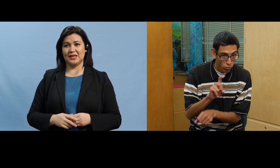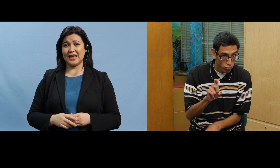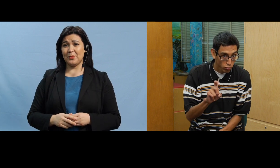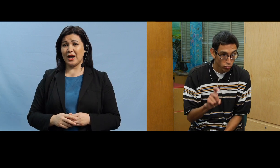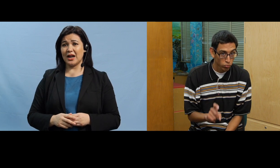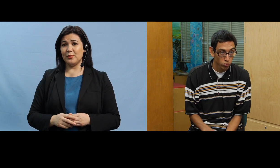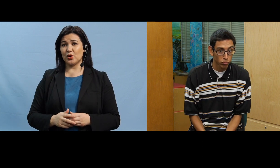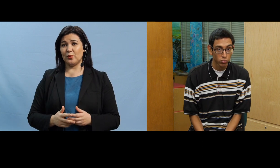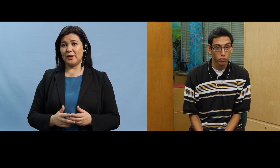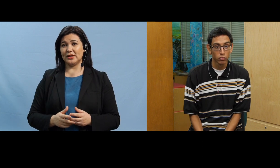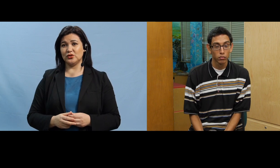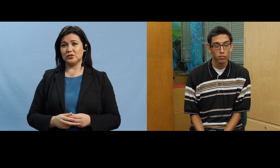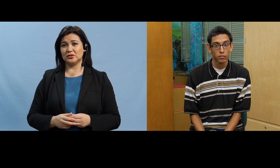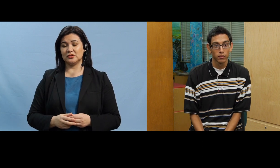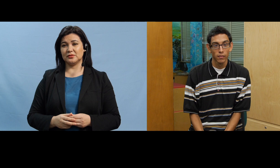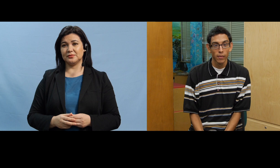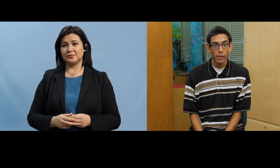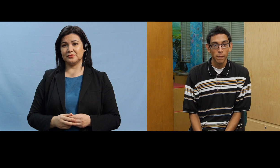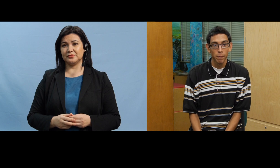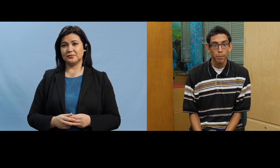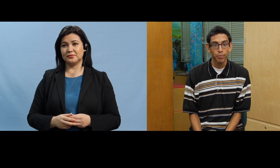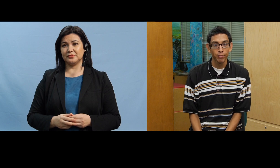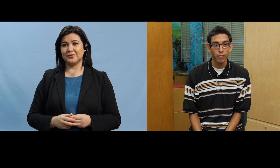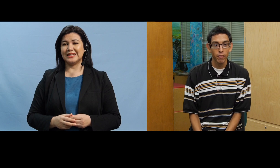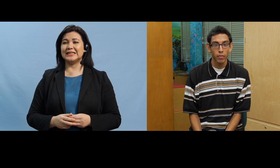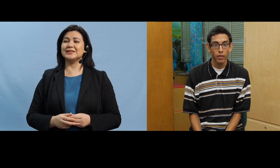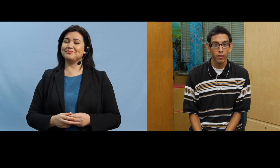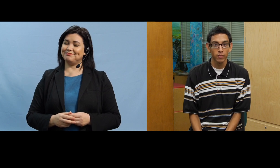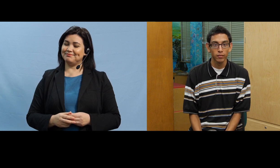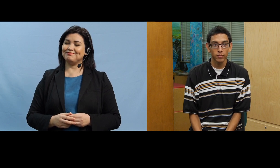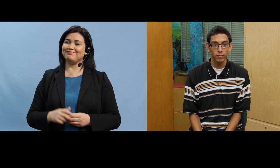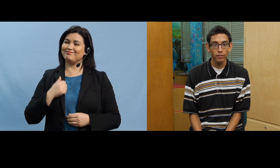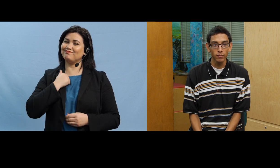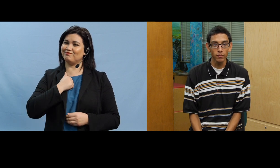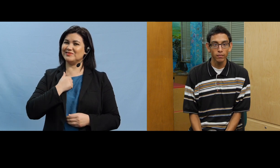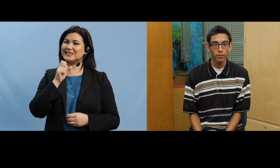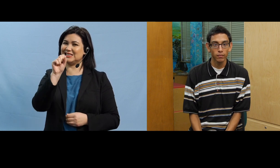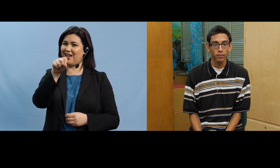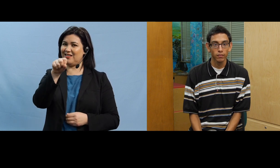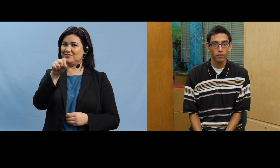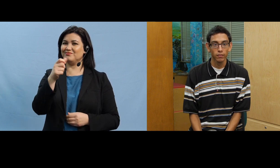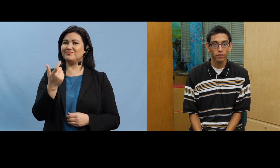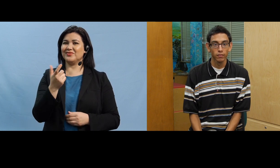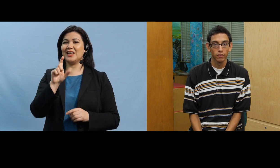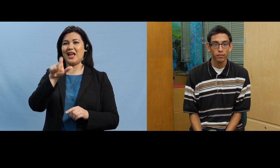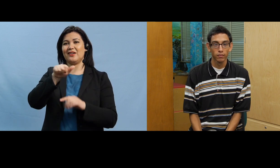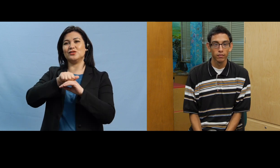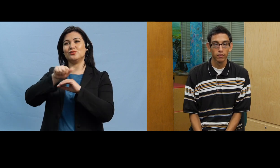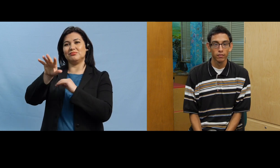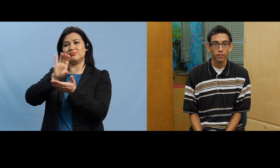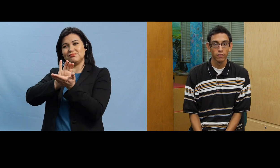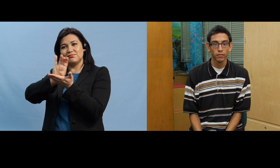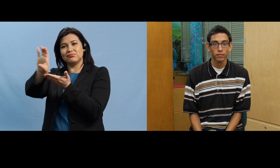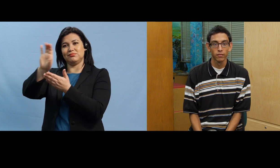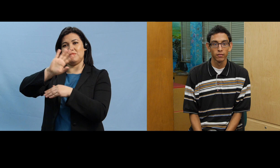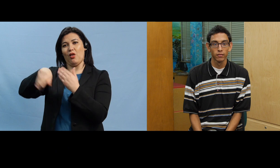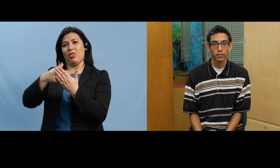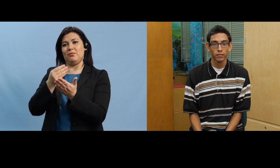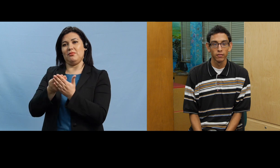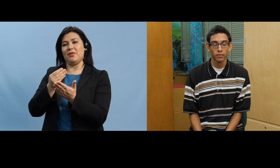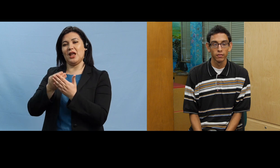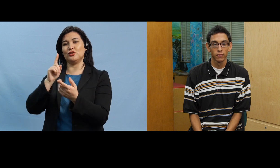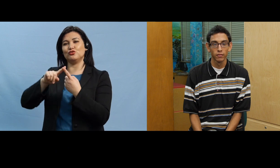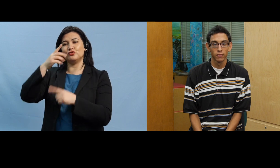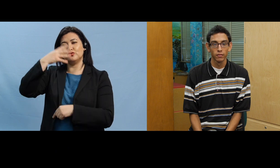y hay que pagarla por completo desafortunadamente si tienes que mandar todo el dinero a la oficina de migración